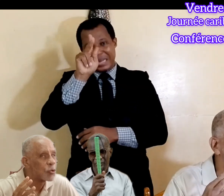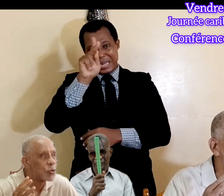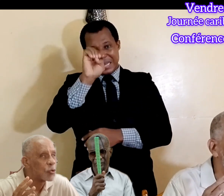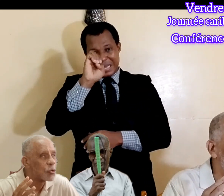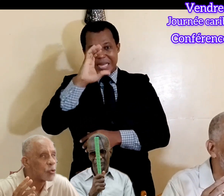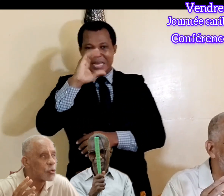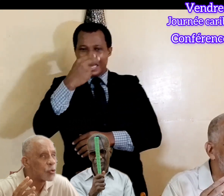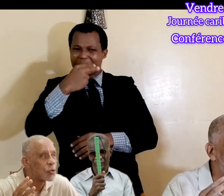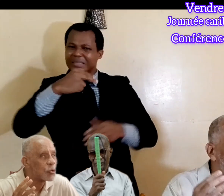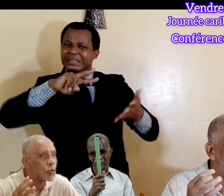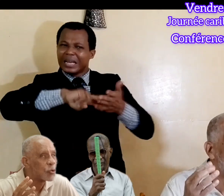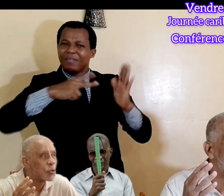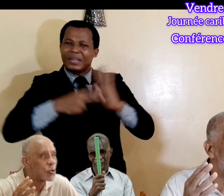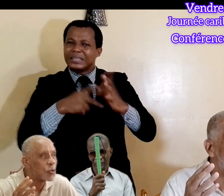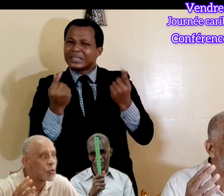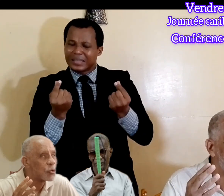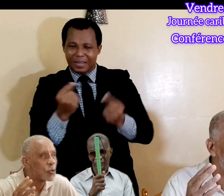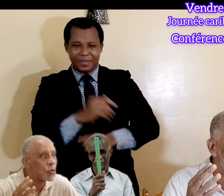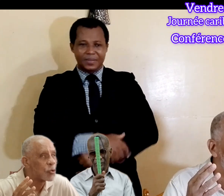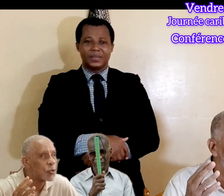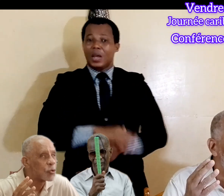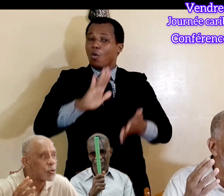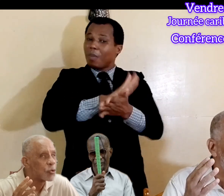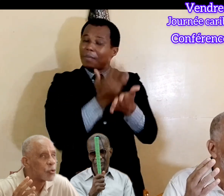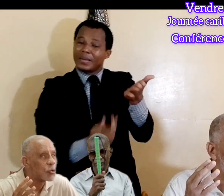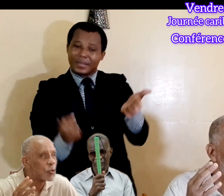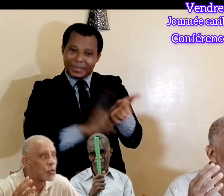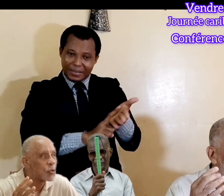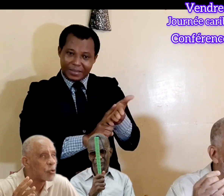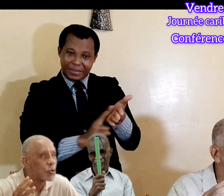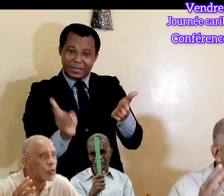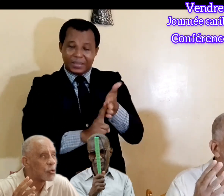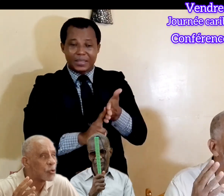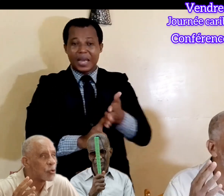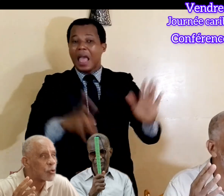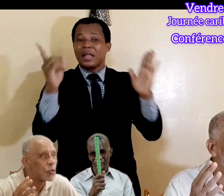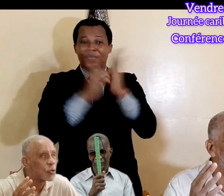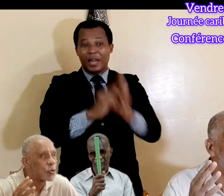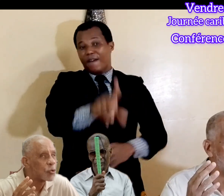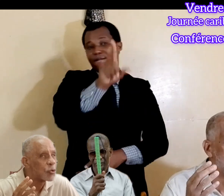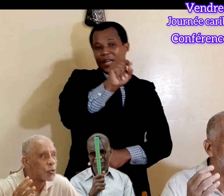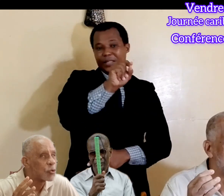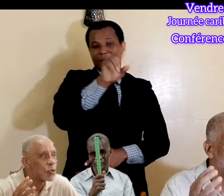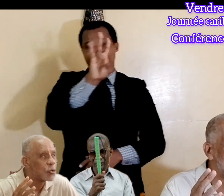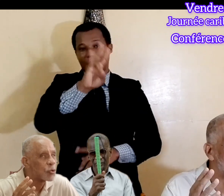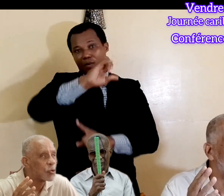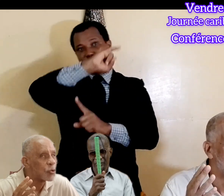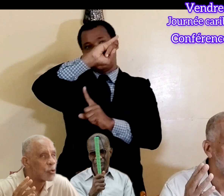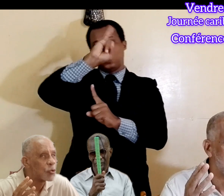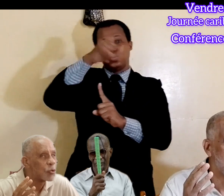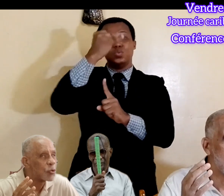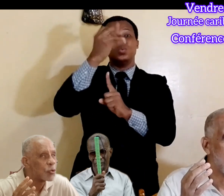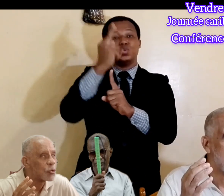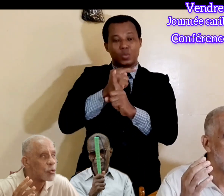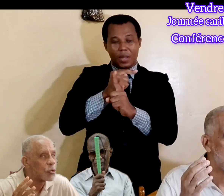traité qui signe le 27 juin 2013